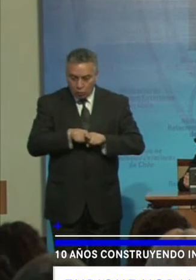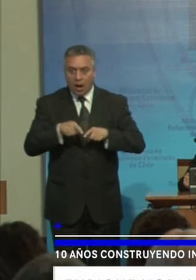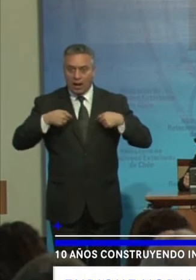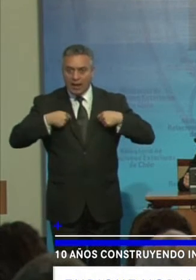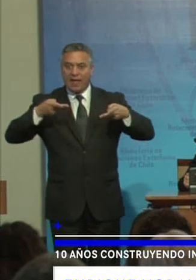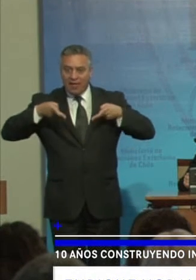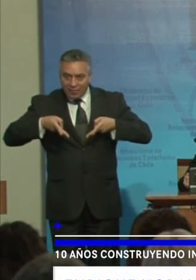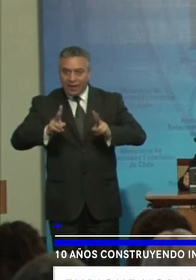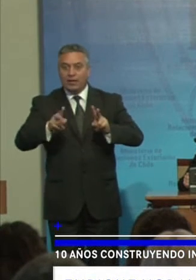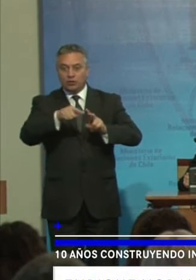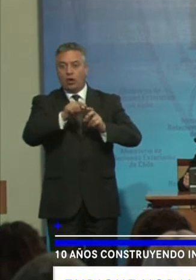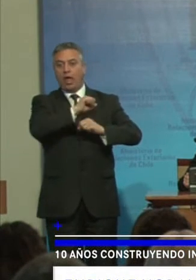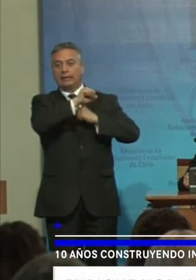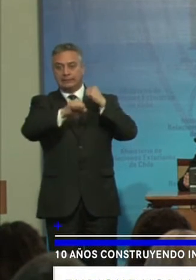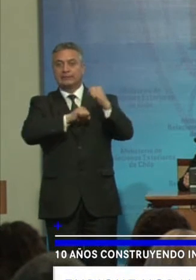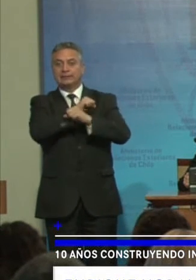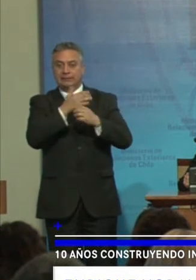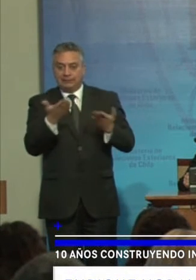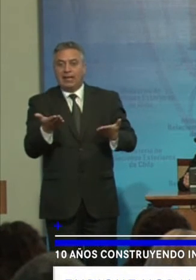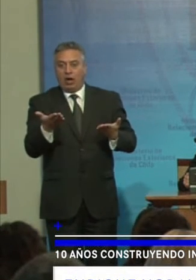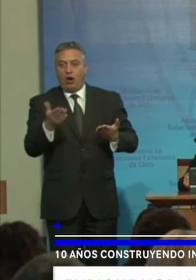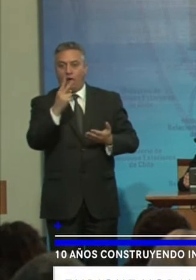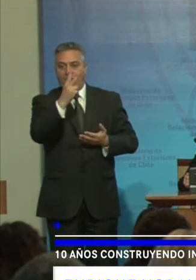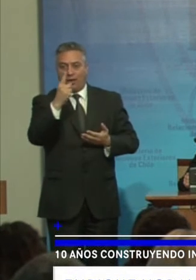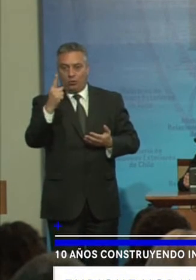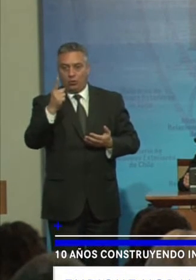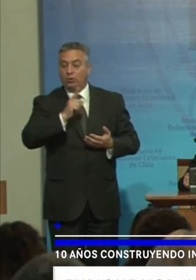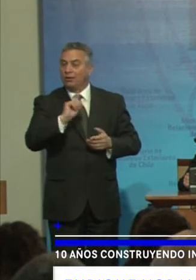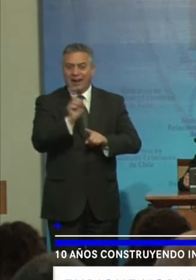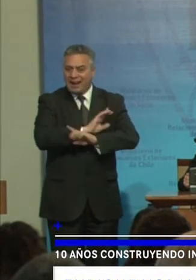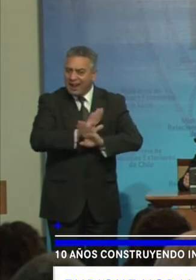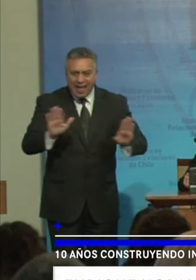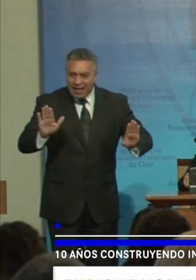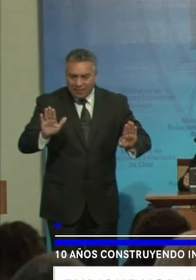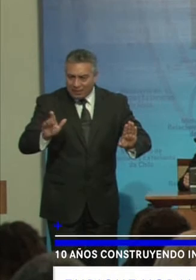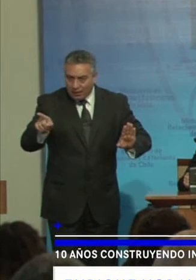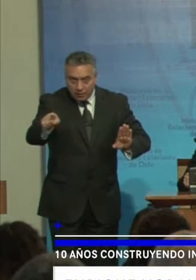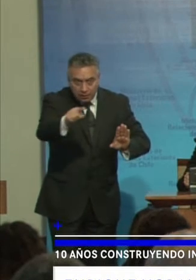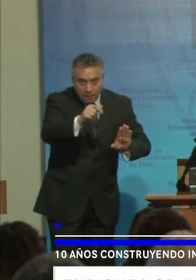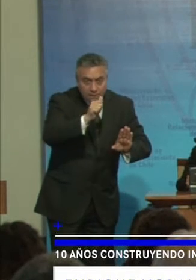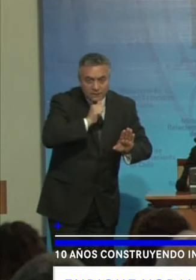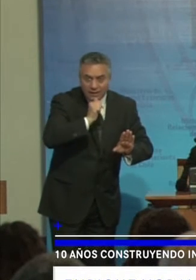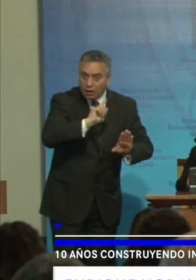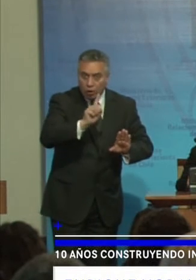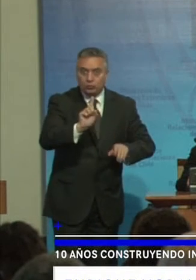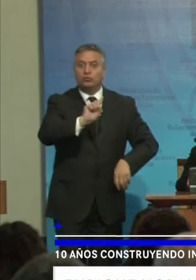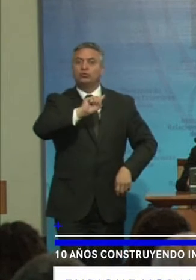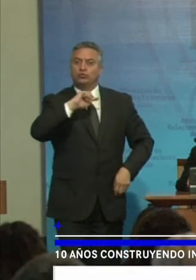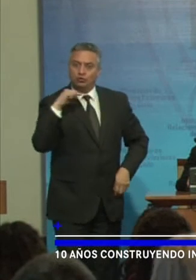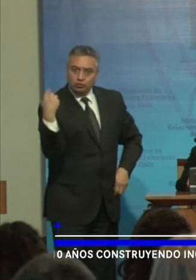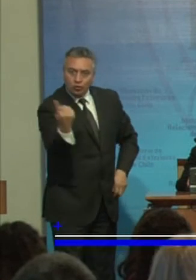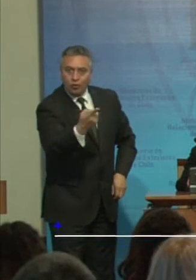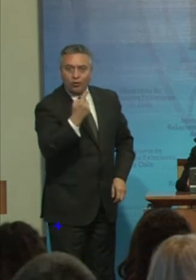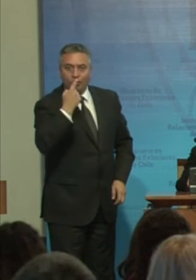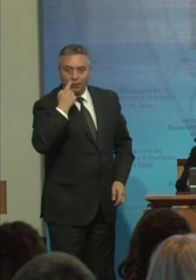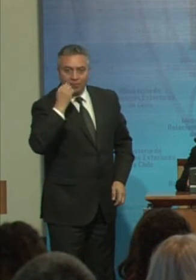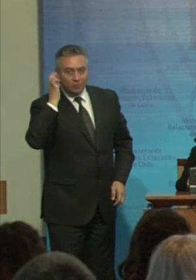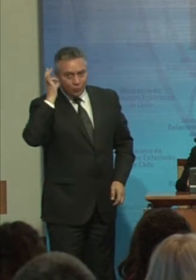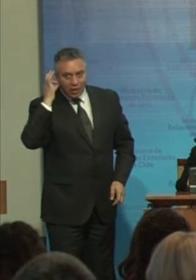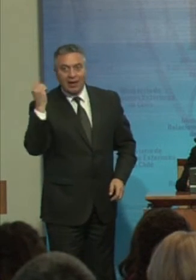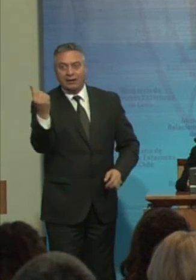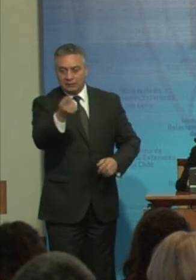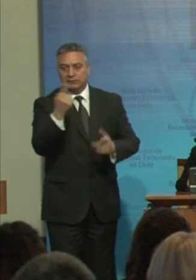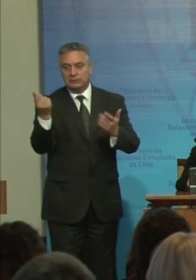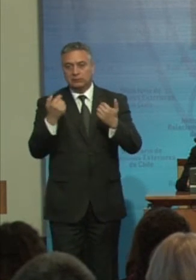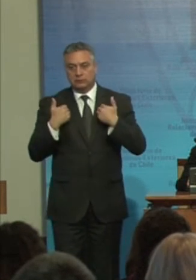Para el siglo XXI Donde nadie falte Porque todos Y todas Somos necesarios En otras